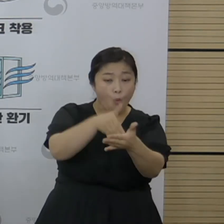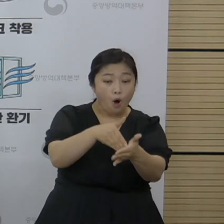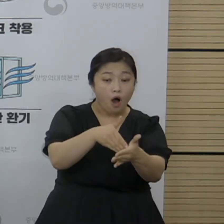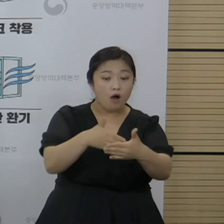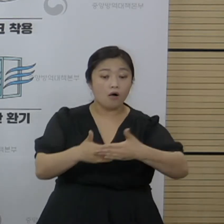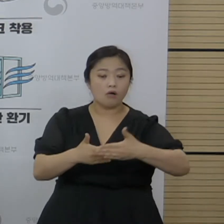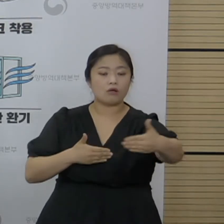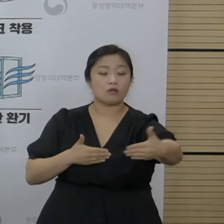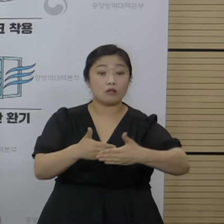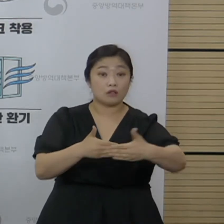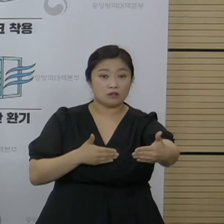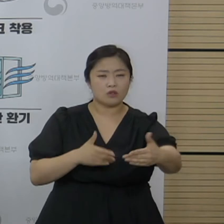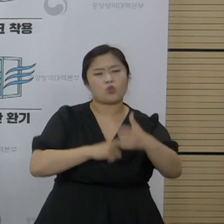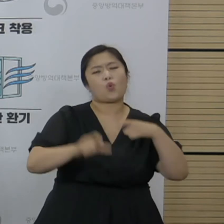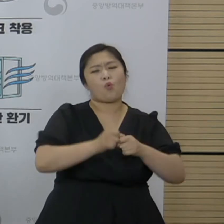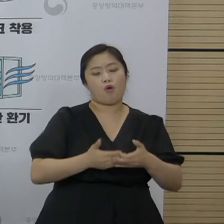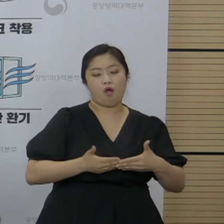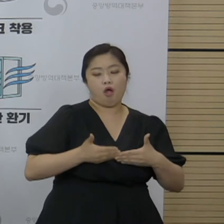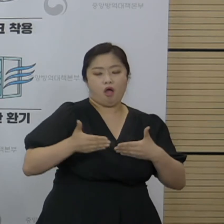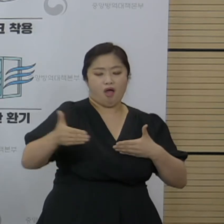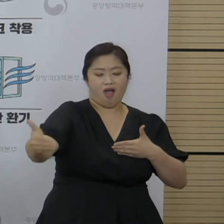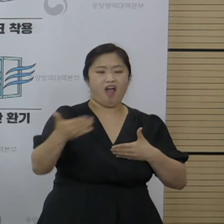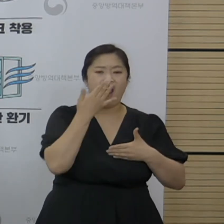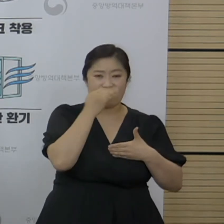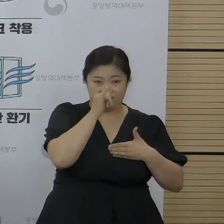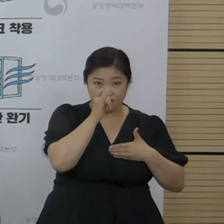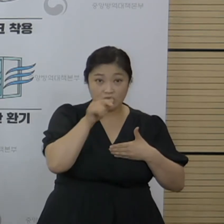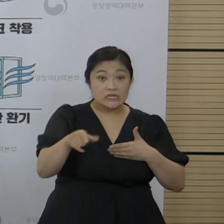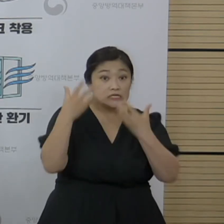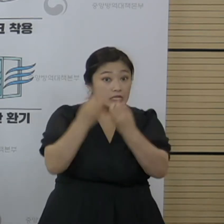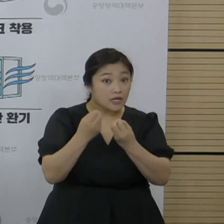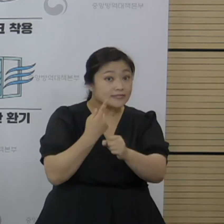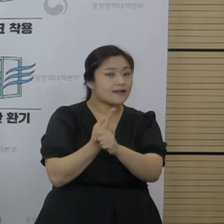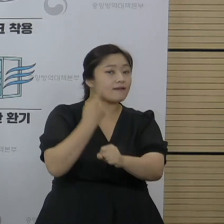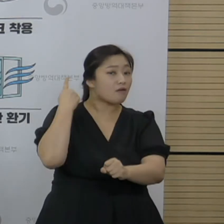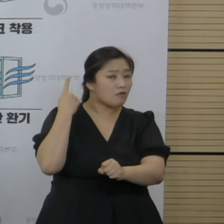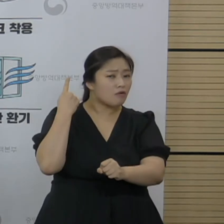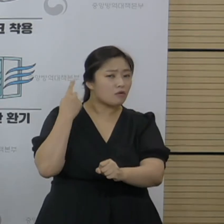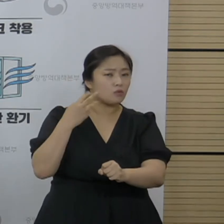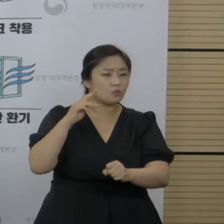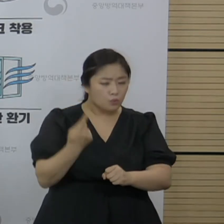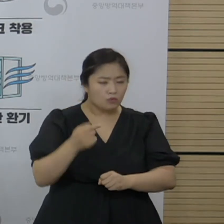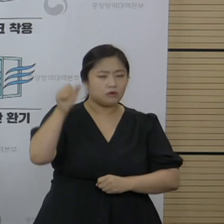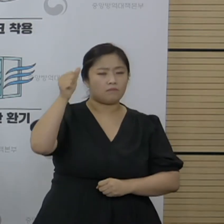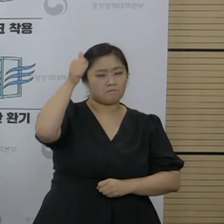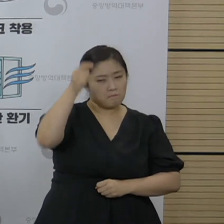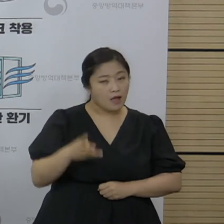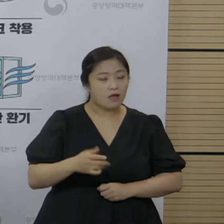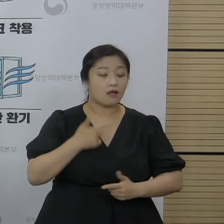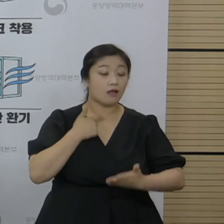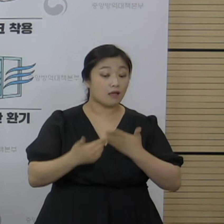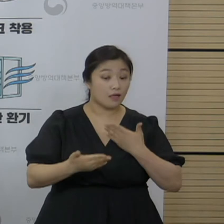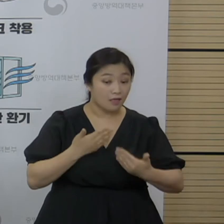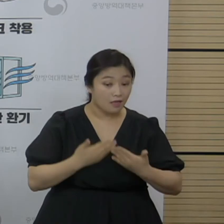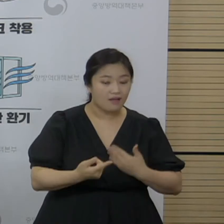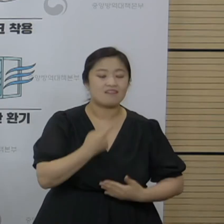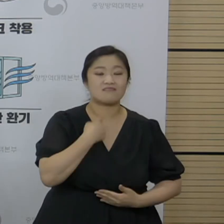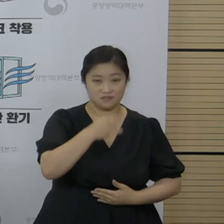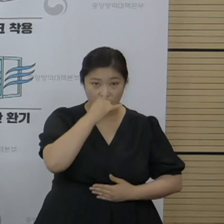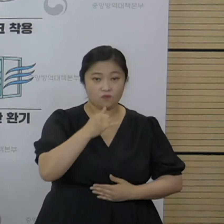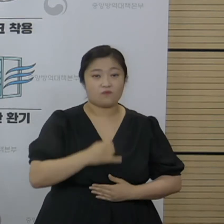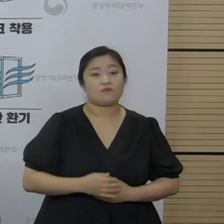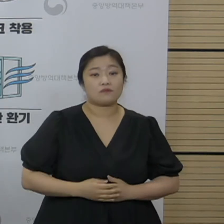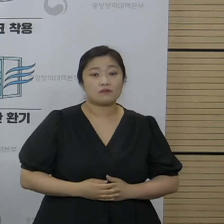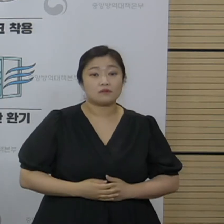더 넓어진다라고 알려져 있습니다. 그런 사례들은 작년에도 저희들이 여러 차례 경험해 한 바 있습니다.